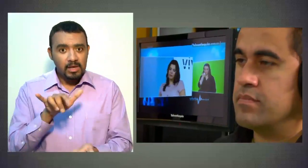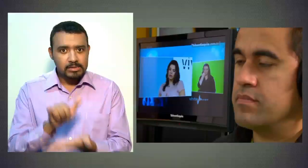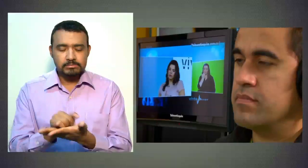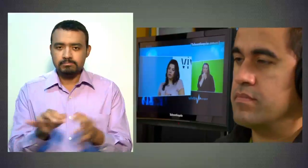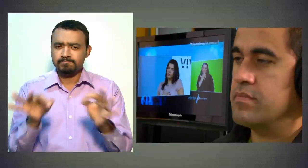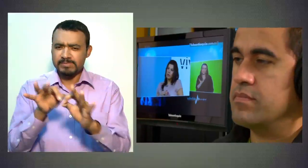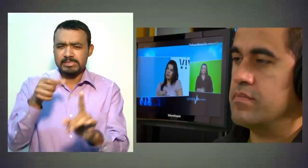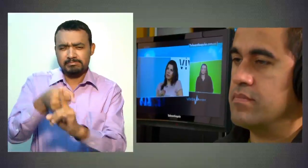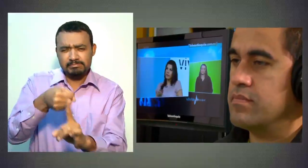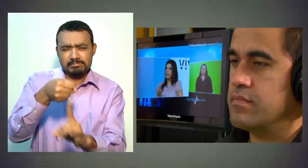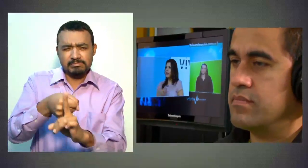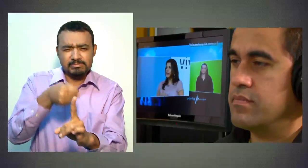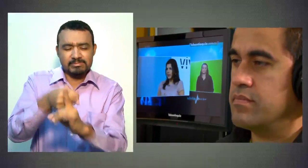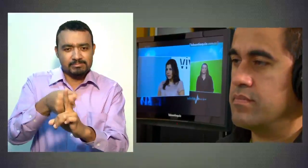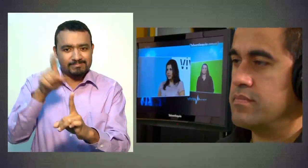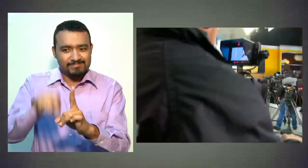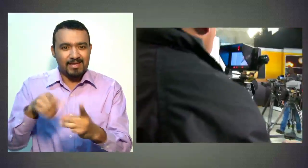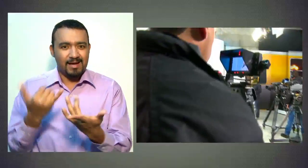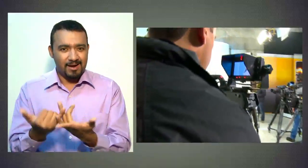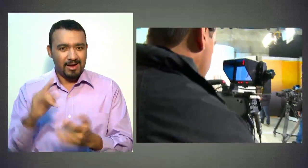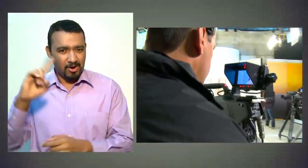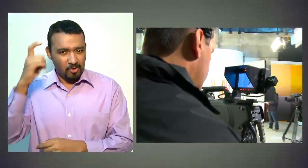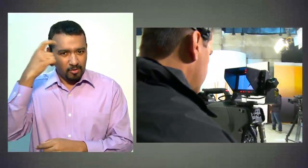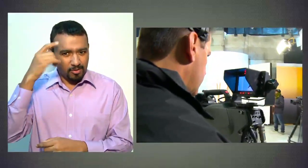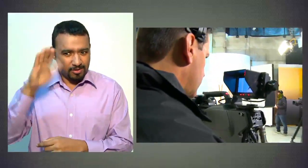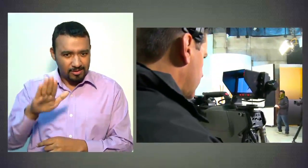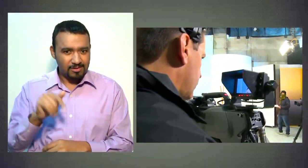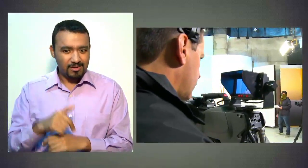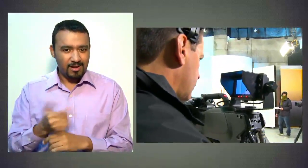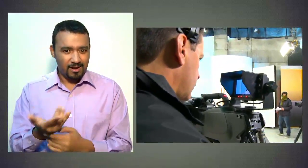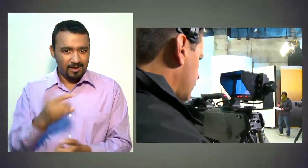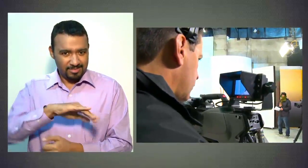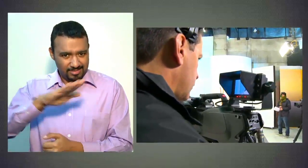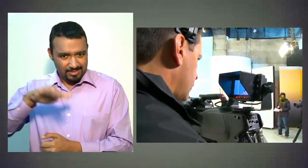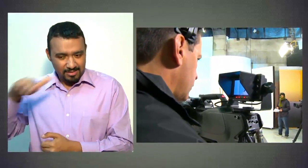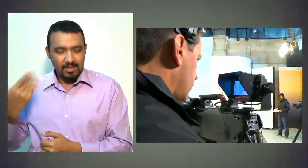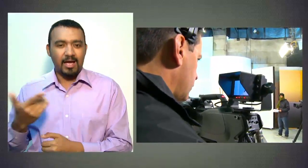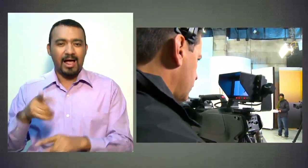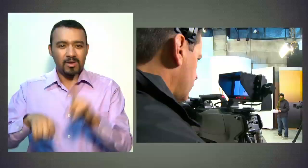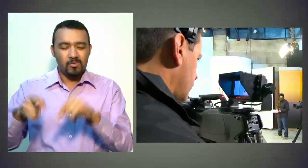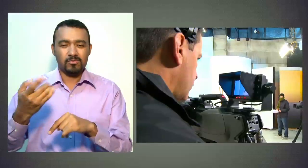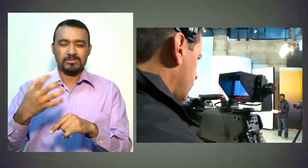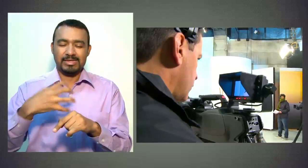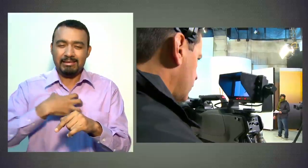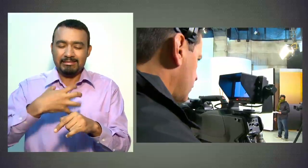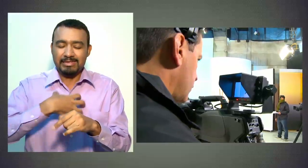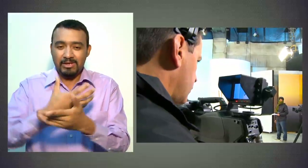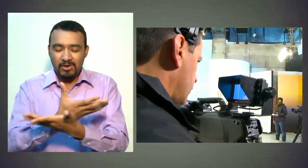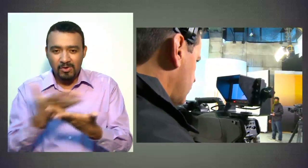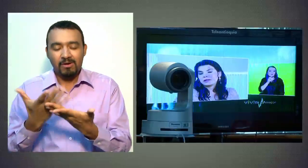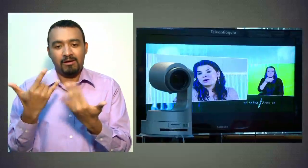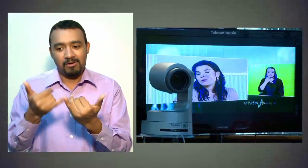trabajo constante por parte de la administración actual y del Comité que hemos tratado algunas quejas relacionadas con esto.